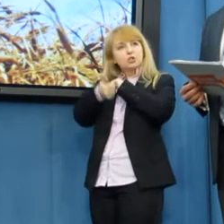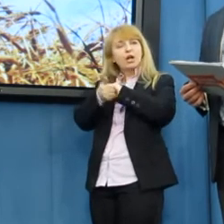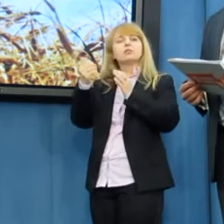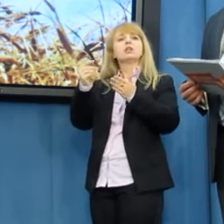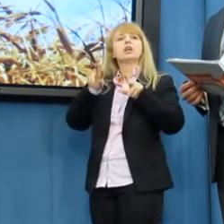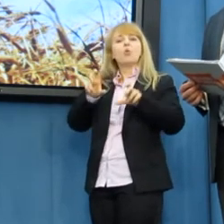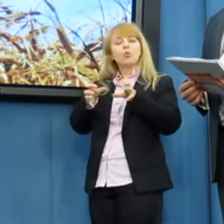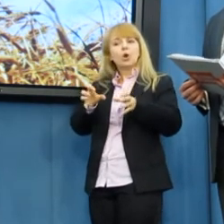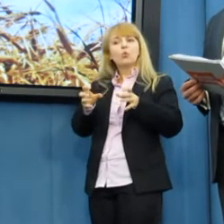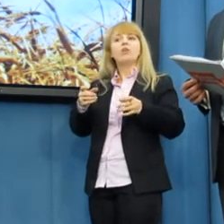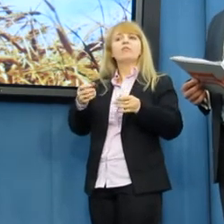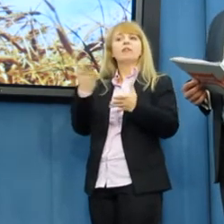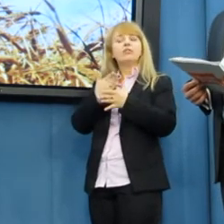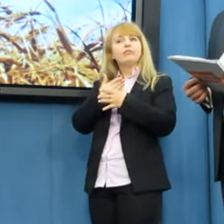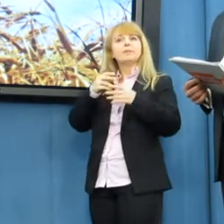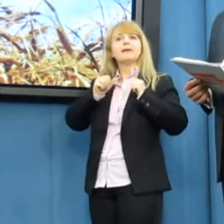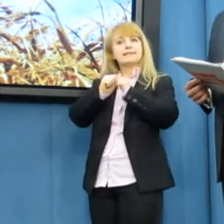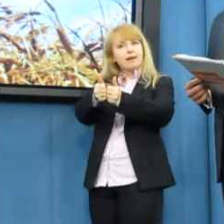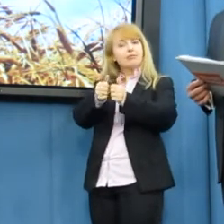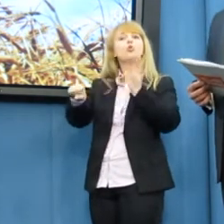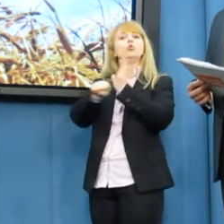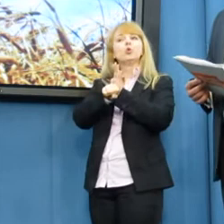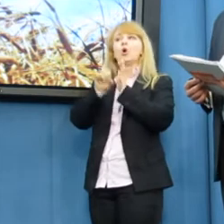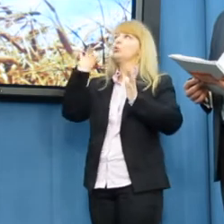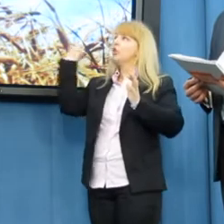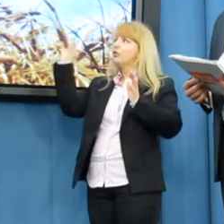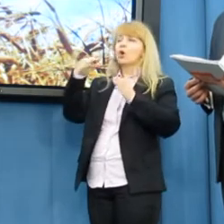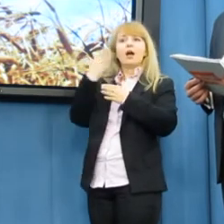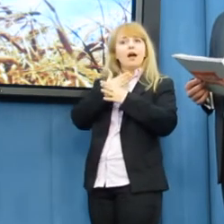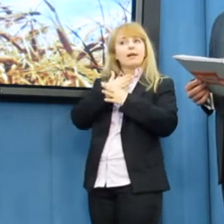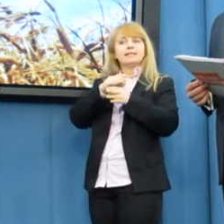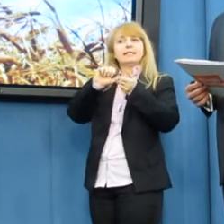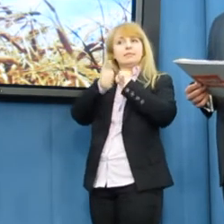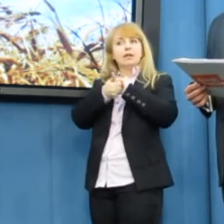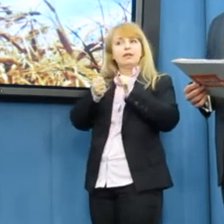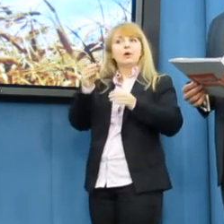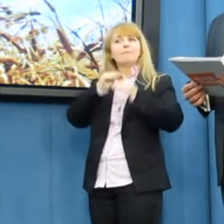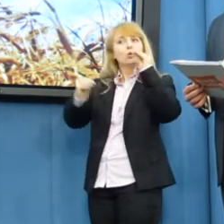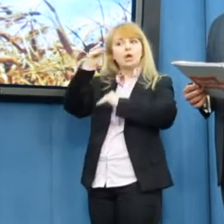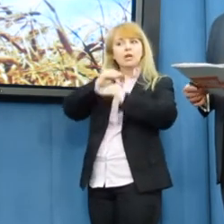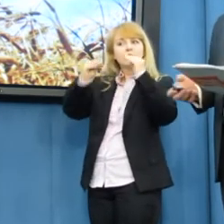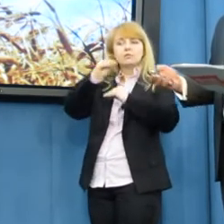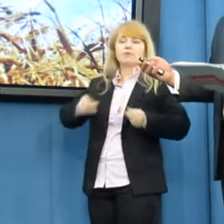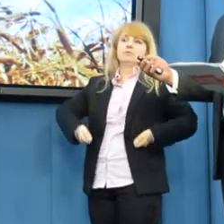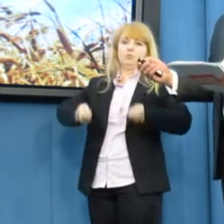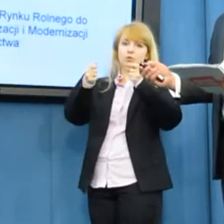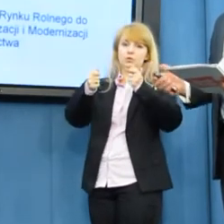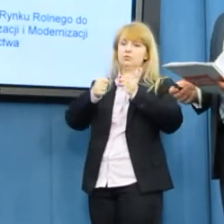Agencji Rynku Rolnego zadań do Agencji Restrukturyzacji i Modernizacji Rolnictwa.